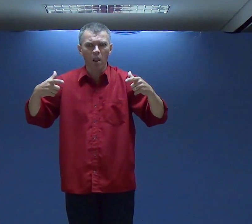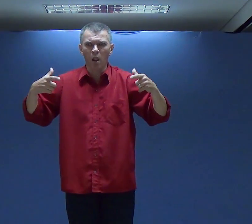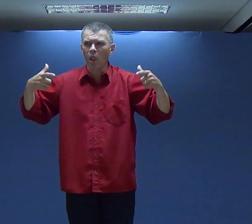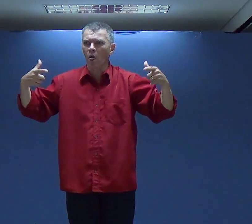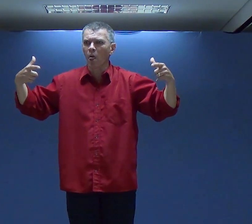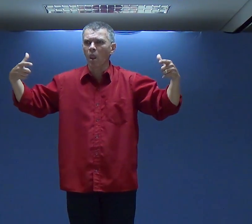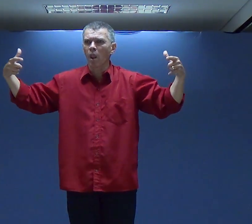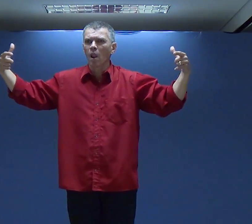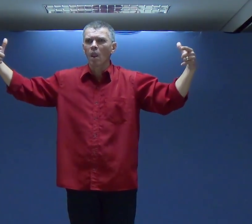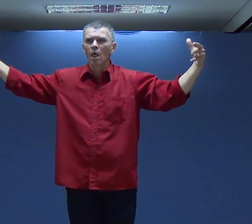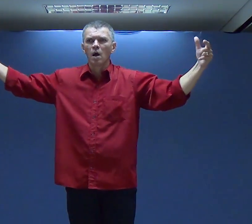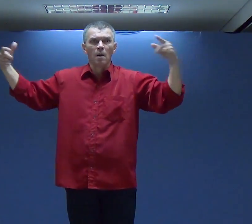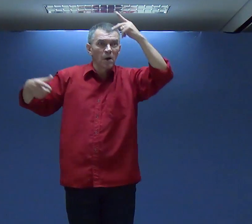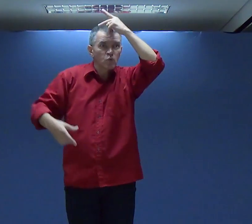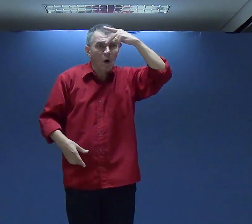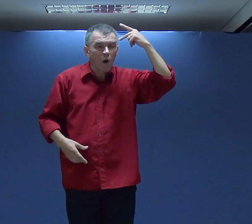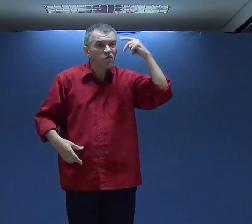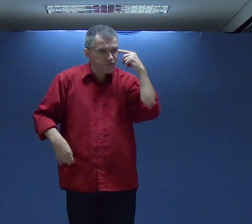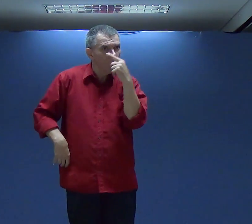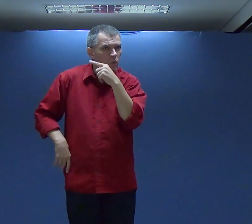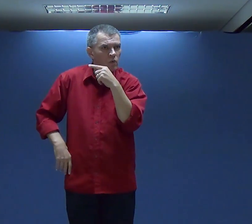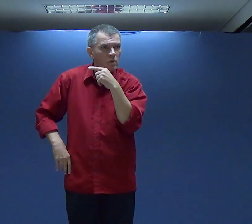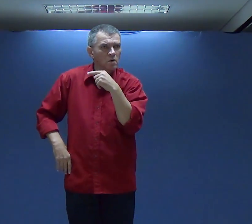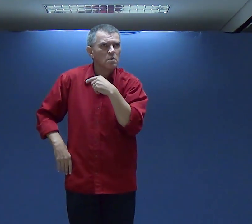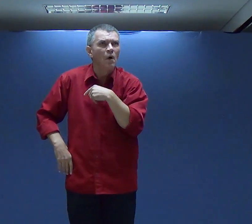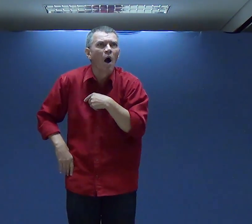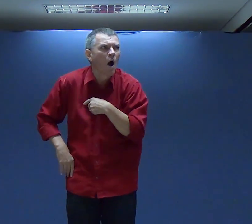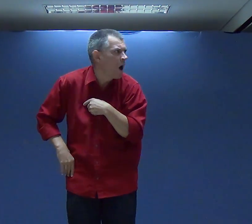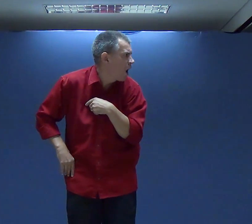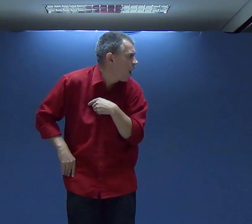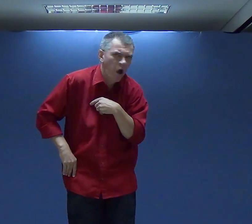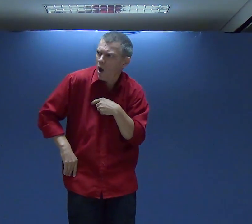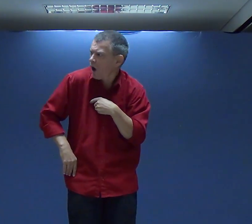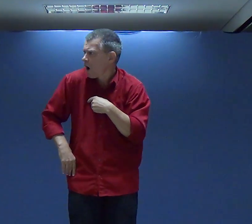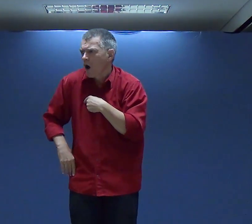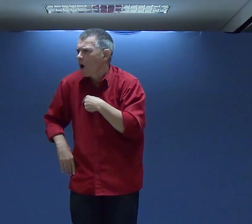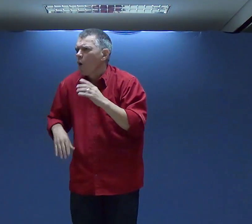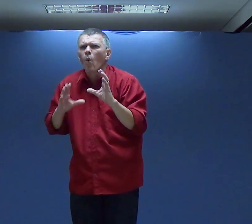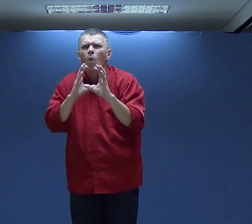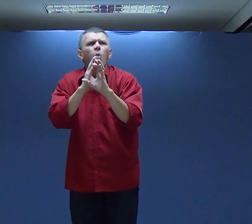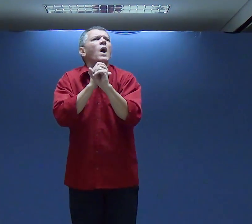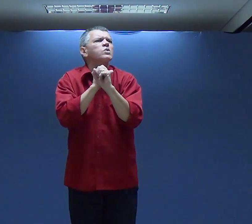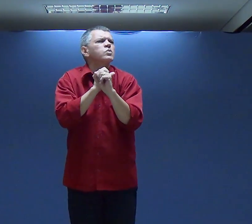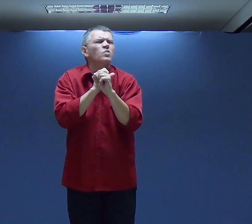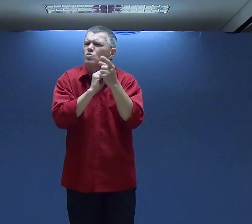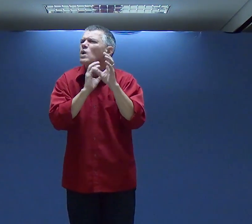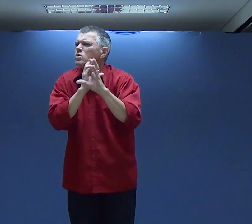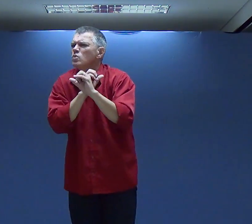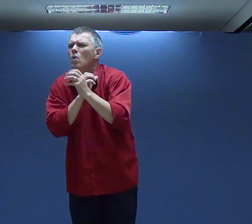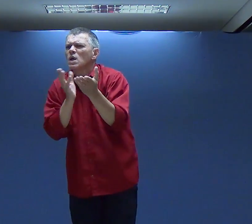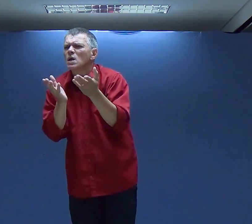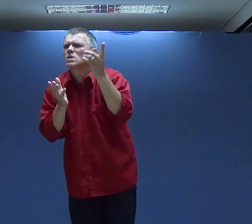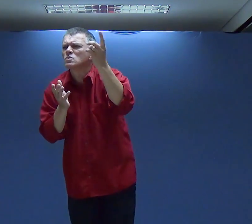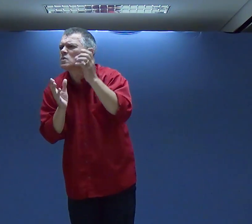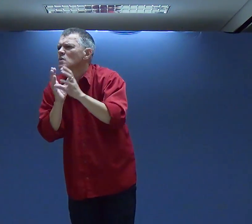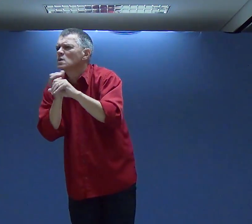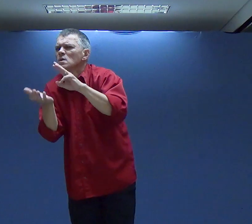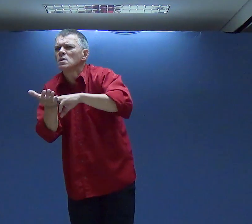Abençoe Sim A igreja Tem crescido Muito Quantas pessoas Nós fomos